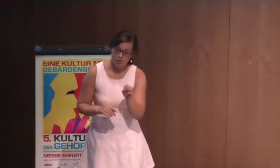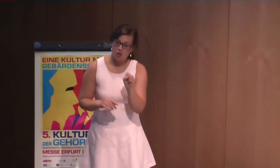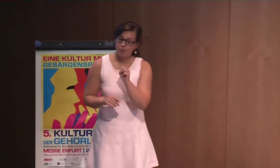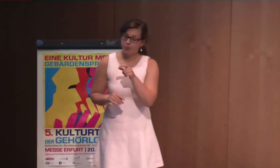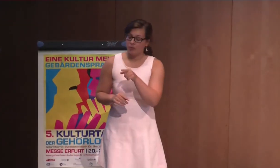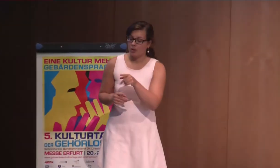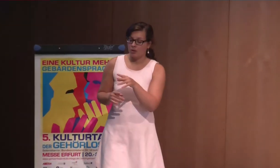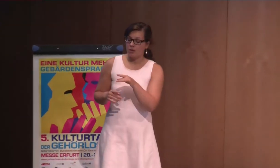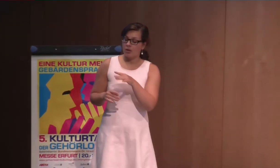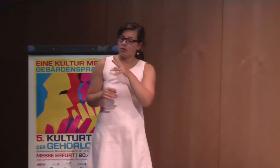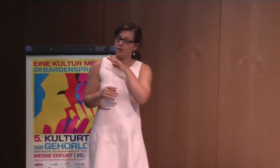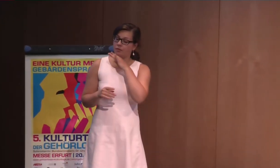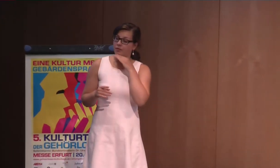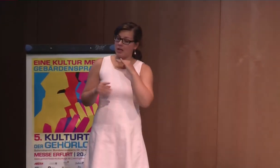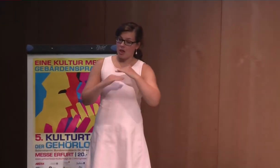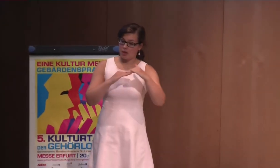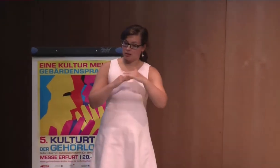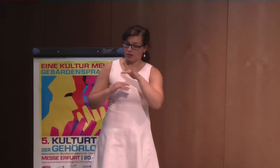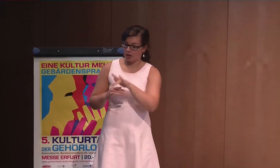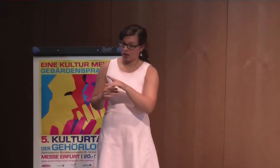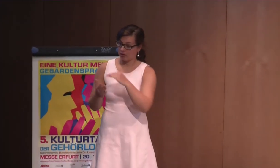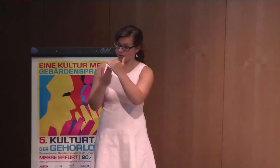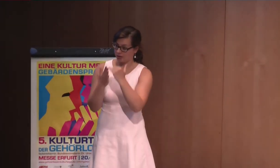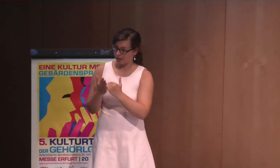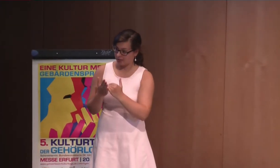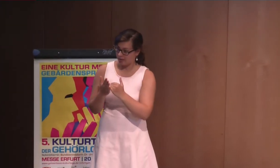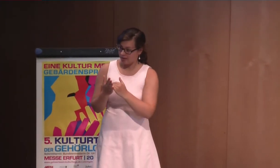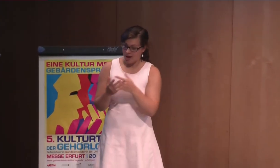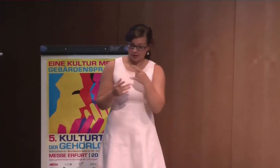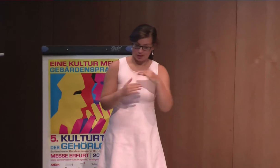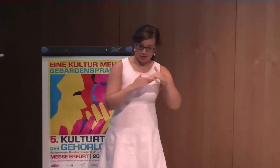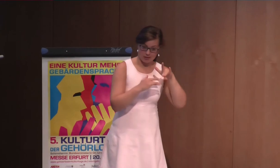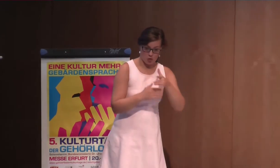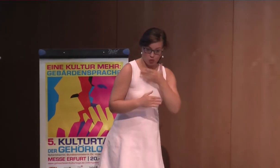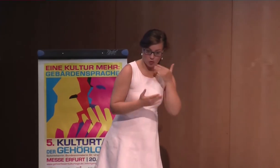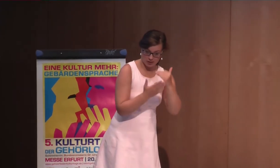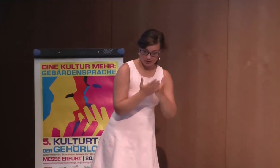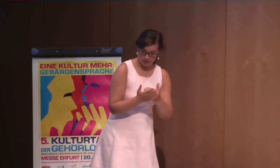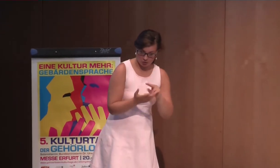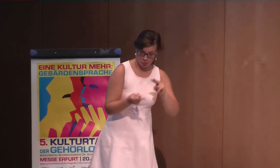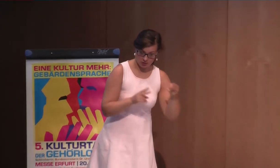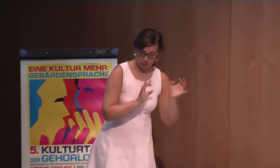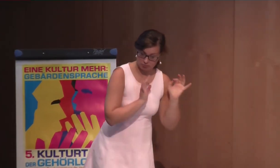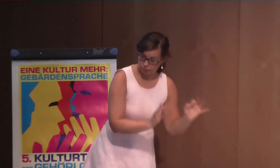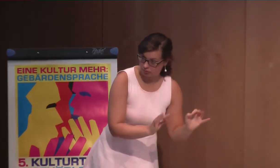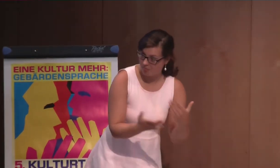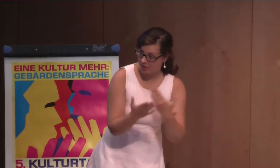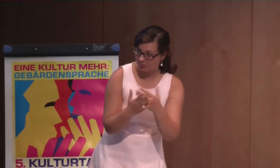ein sehr wichtiger Punkt, weil in vielen Ländern ist es so, dass es Gesetze gibt und in anderen Ländern gibt es keine Gesetze. Da klappt die